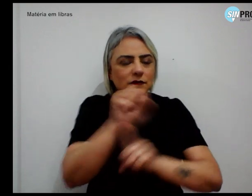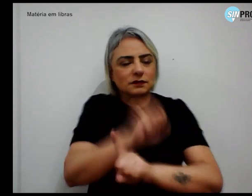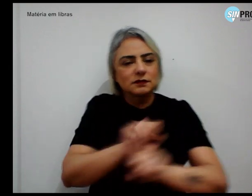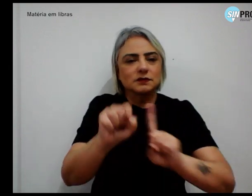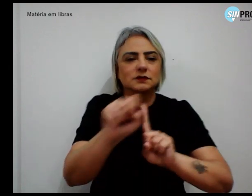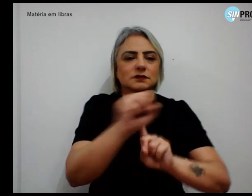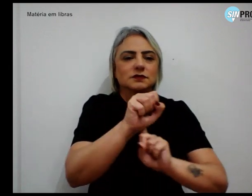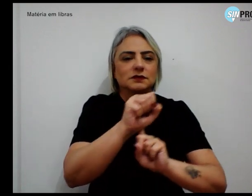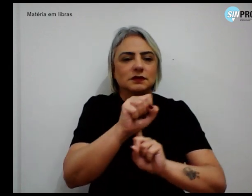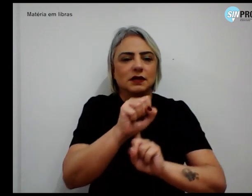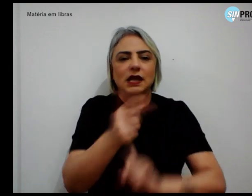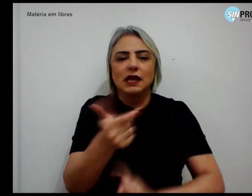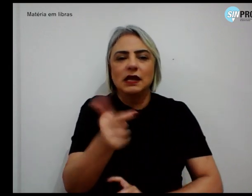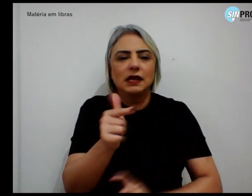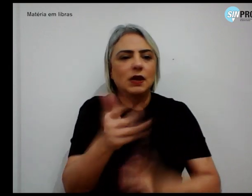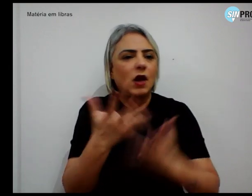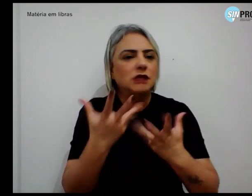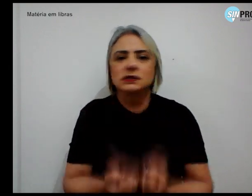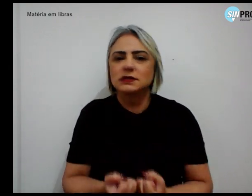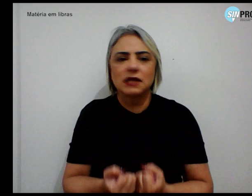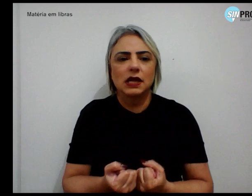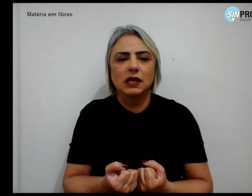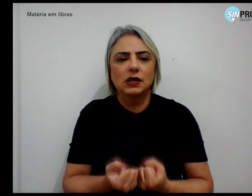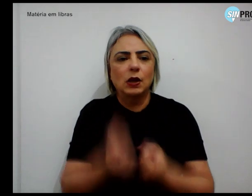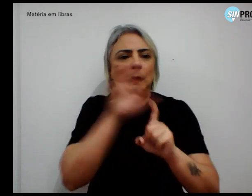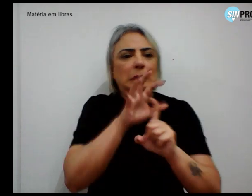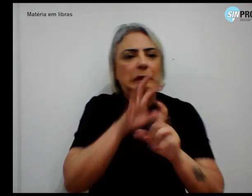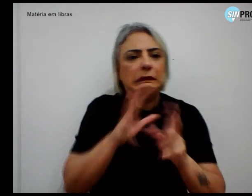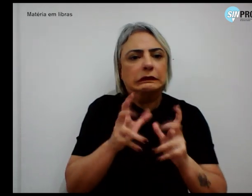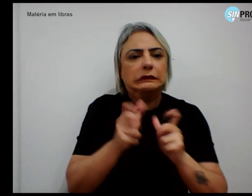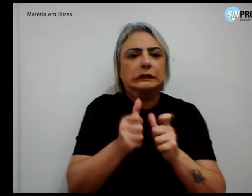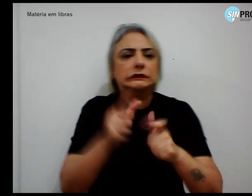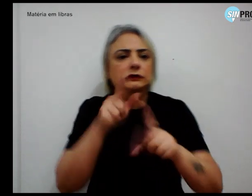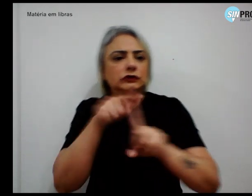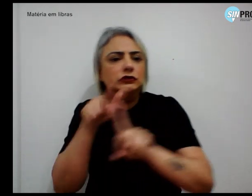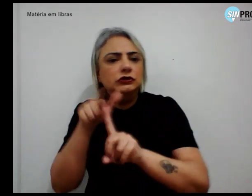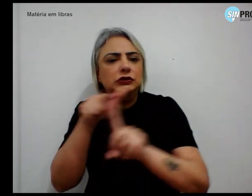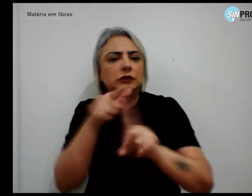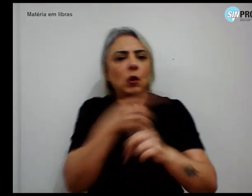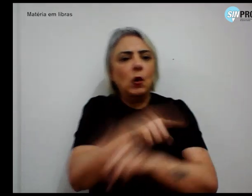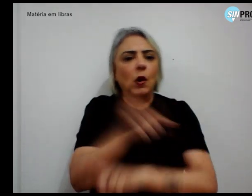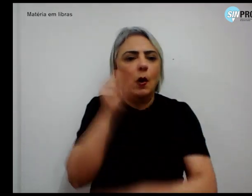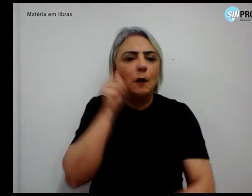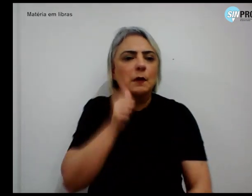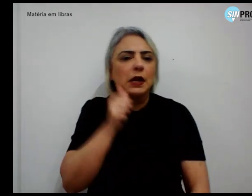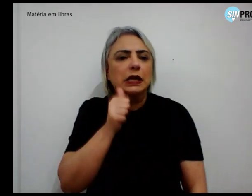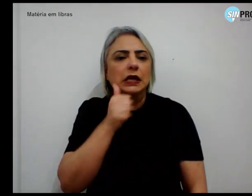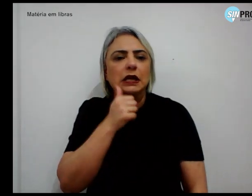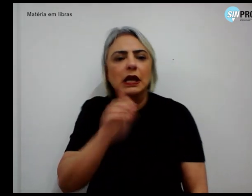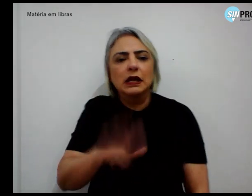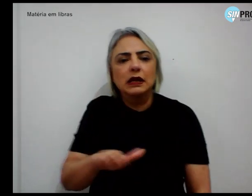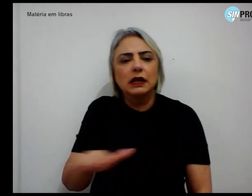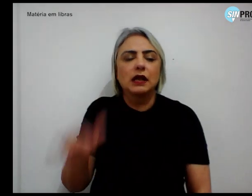que não tolera o abuso de toda a natureza contra meninas, crianças e mulheres.